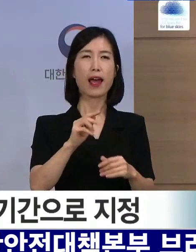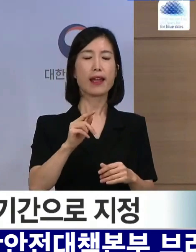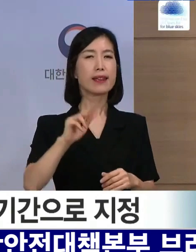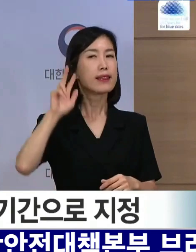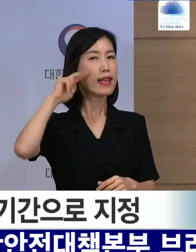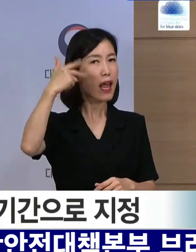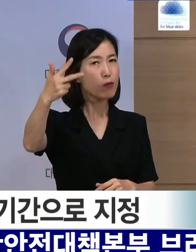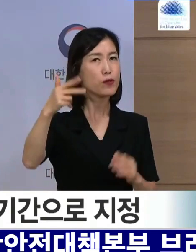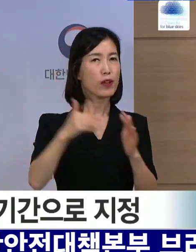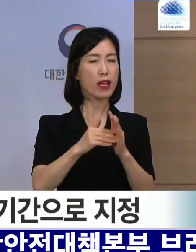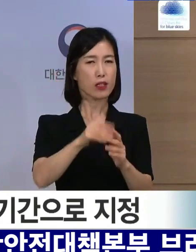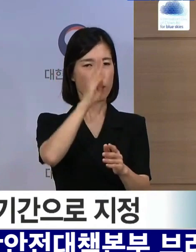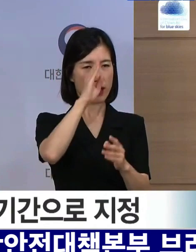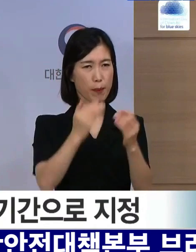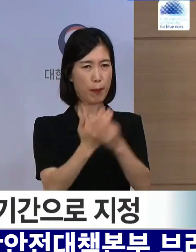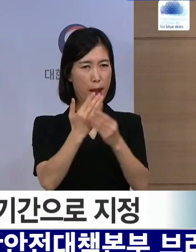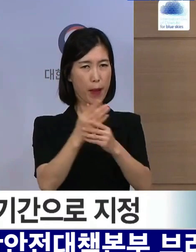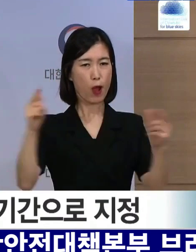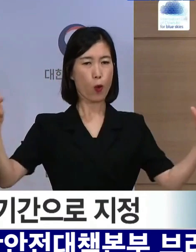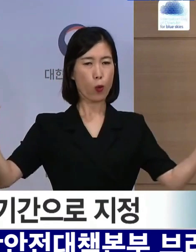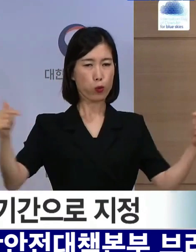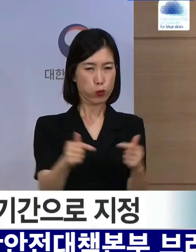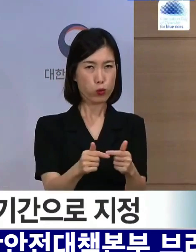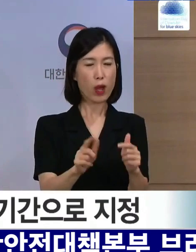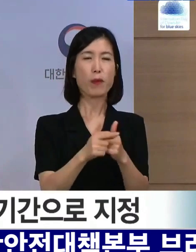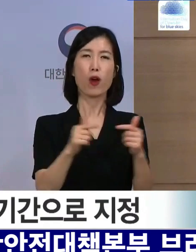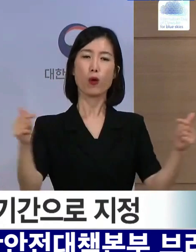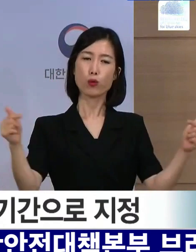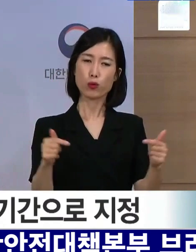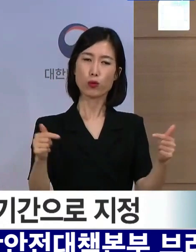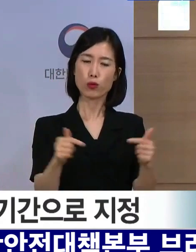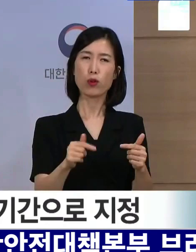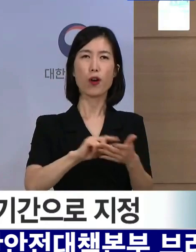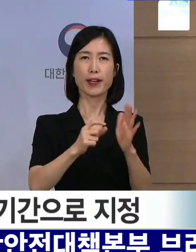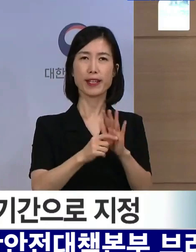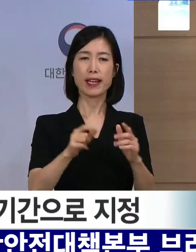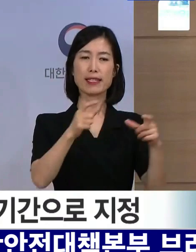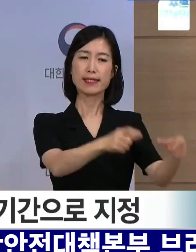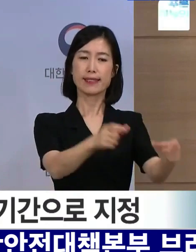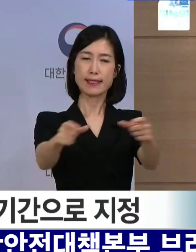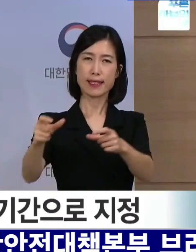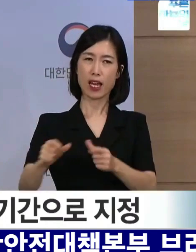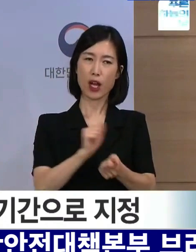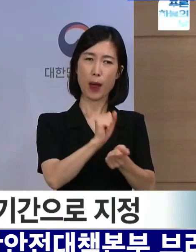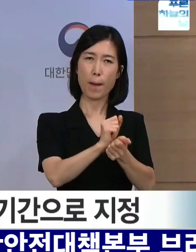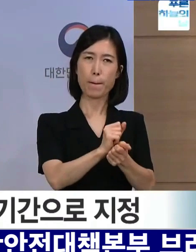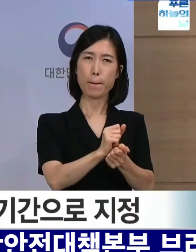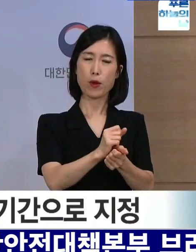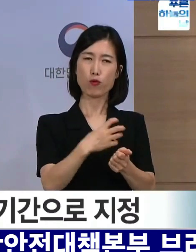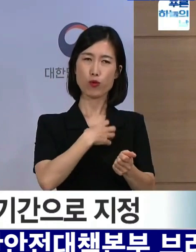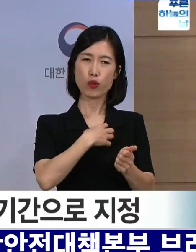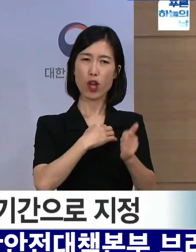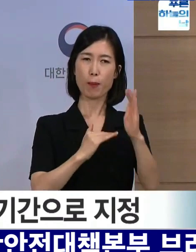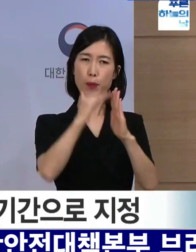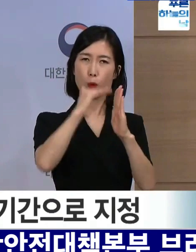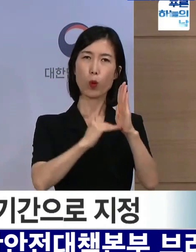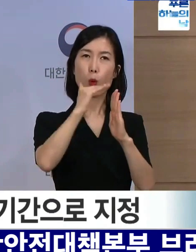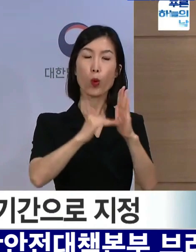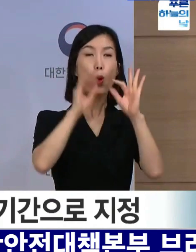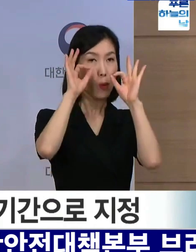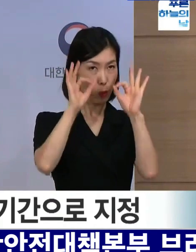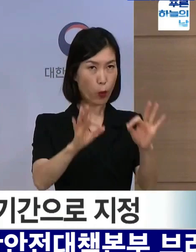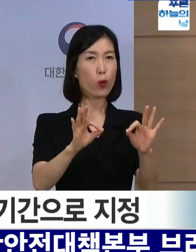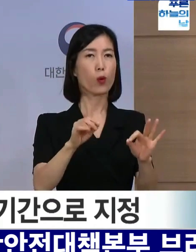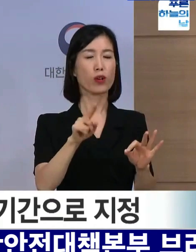정도까지 환자 발생이 어느 정도나 줄어들어서 지역사회에서의 감염 전파의 위험성이 잔존될 것인지 등을 보면서